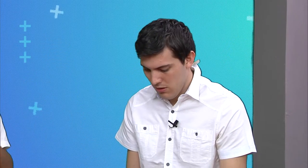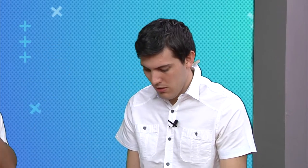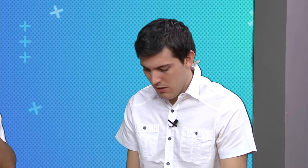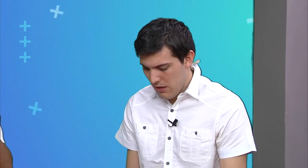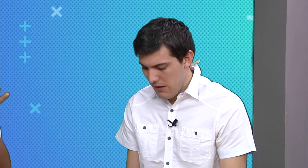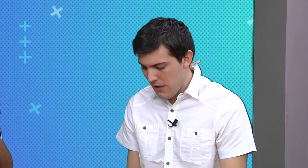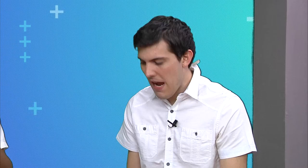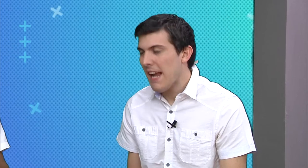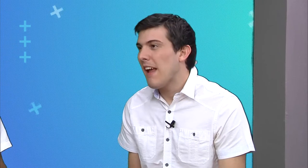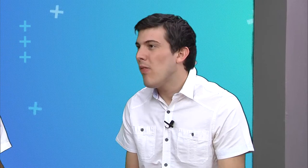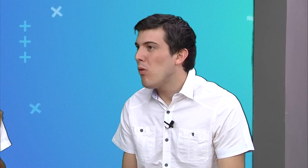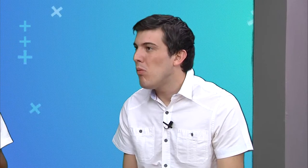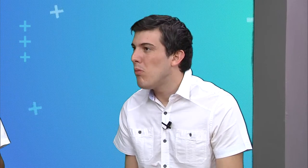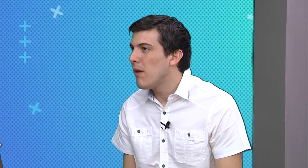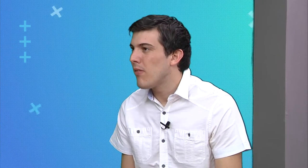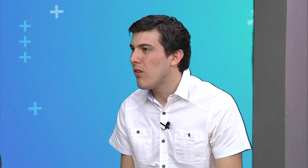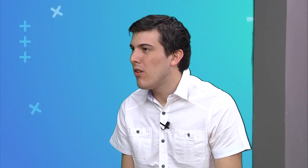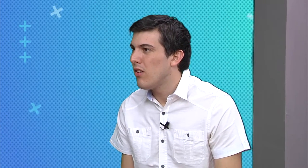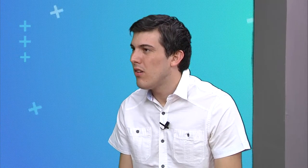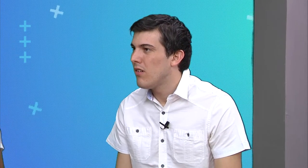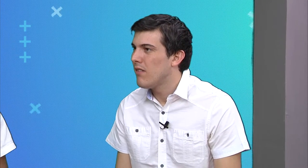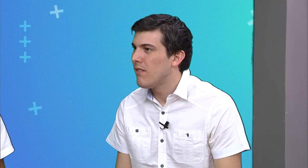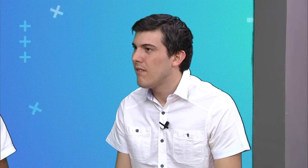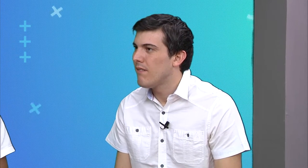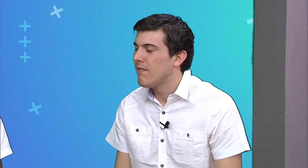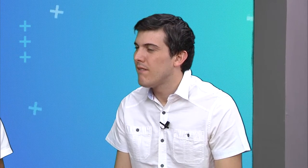en estos momentos?